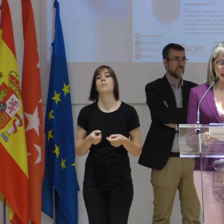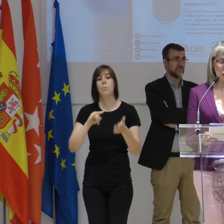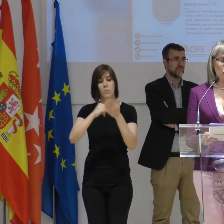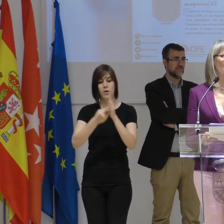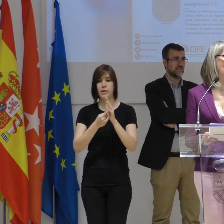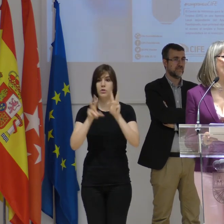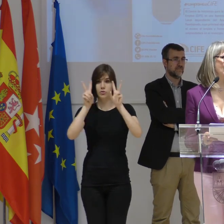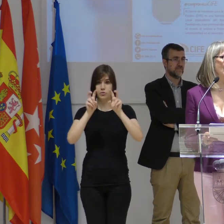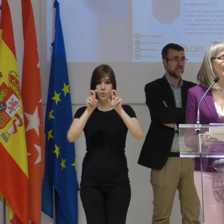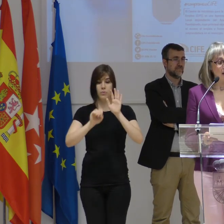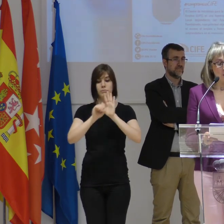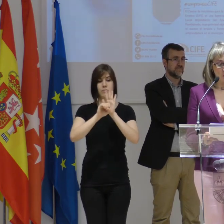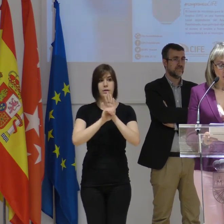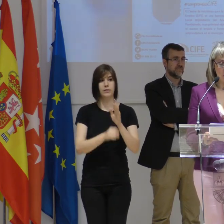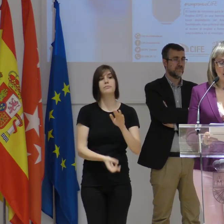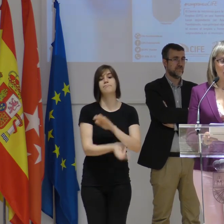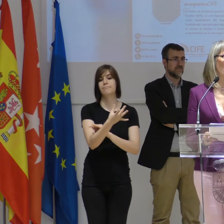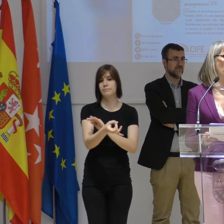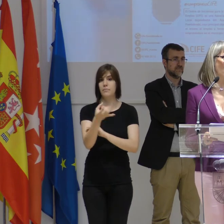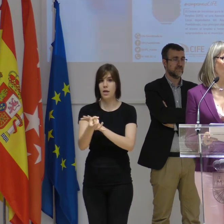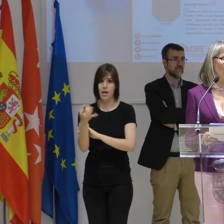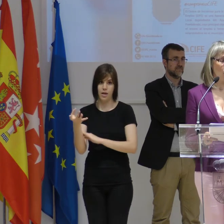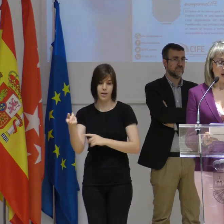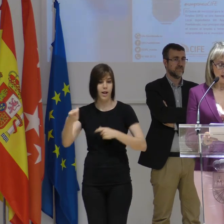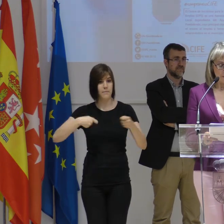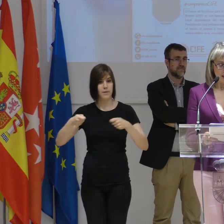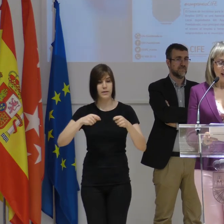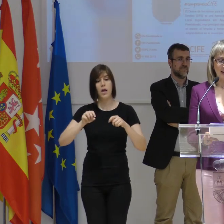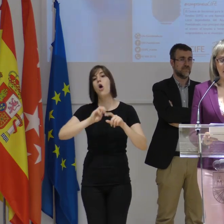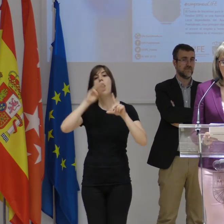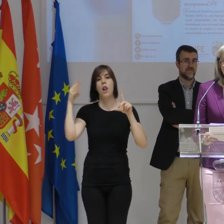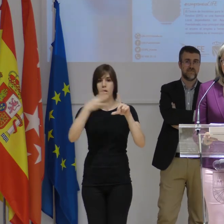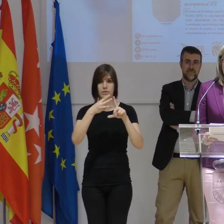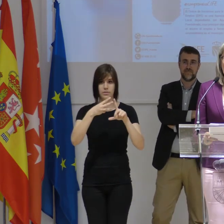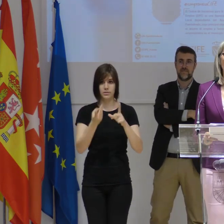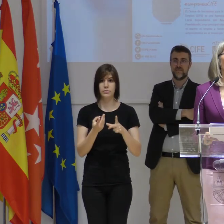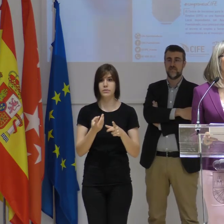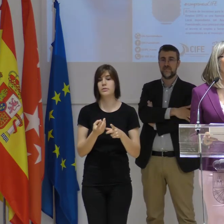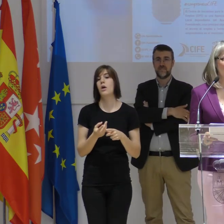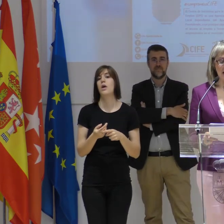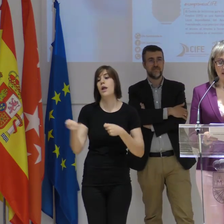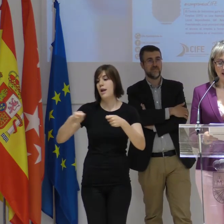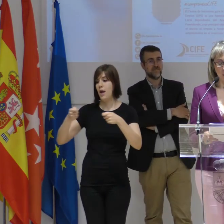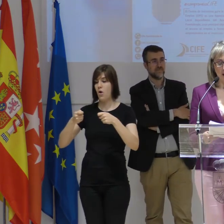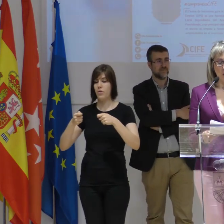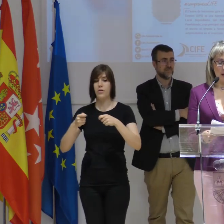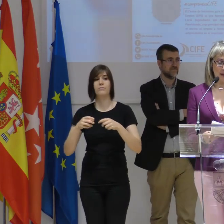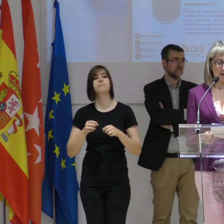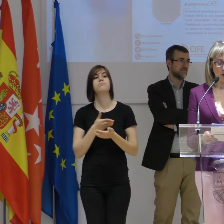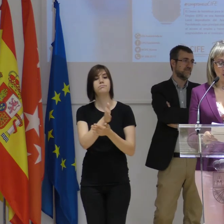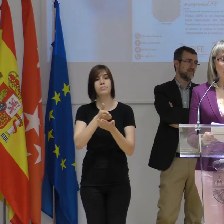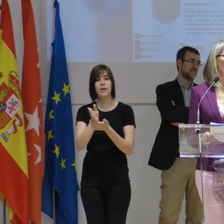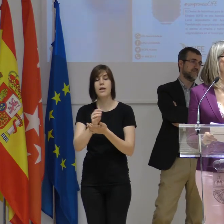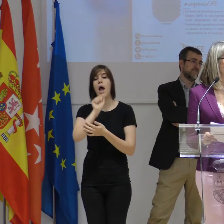proyectos, marcas y productos que comercializa online. Está abriendo nuevas líneas de negocio y ha desarrollado una